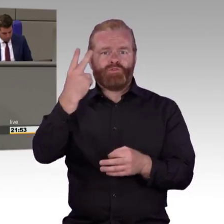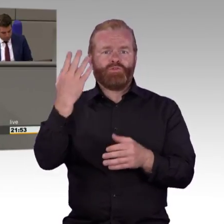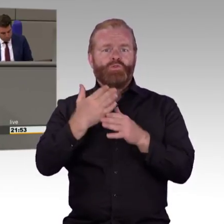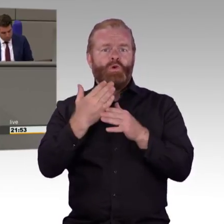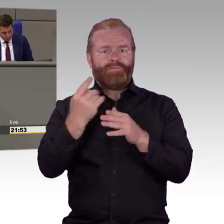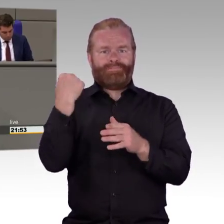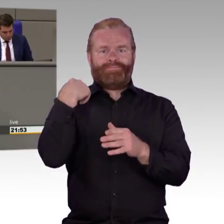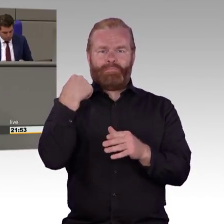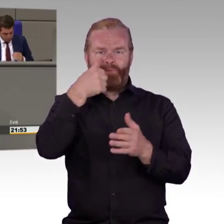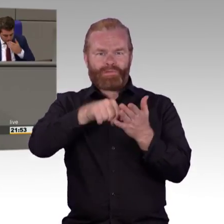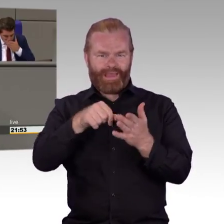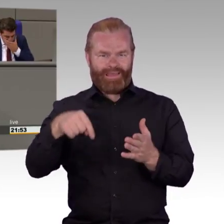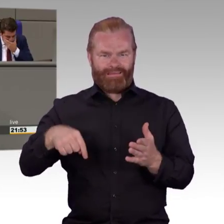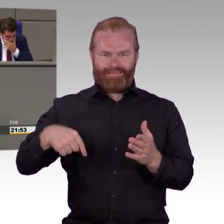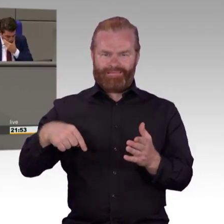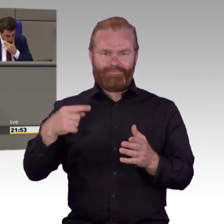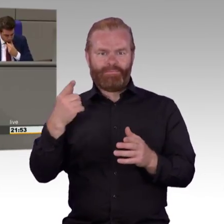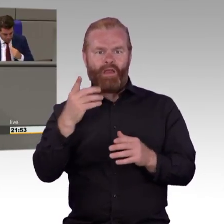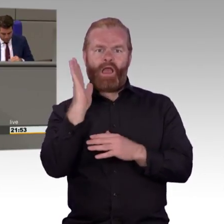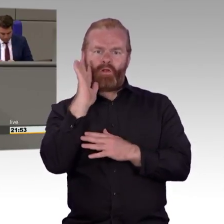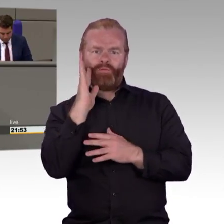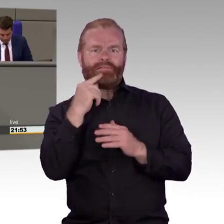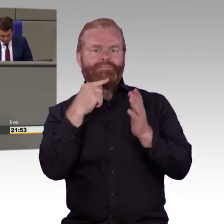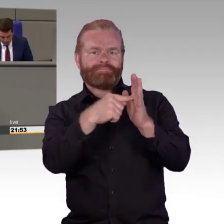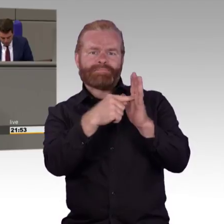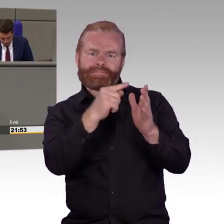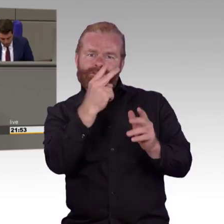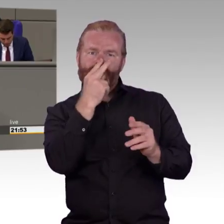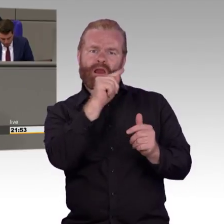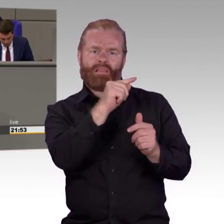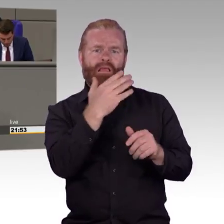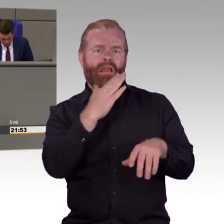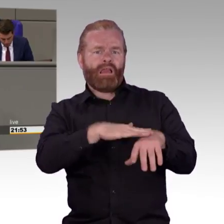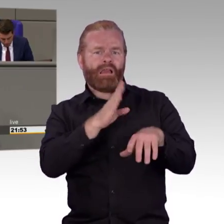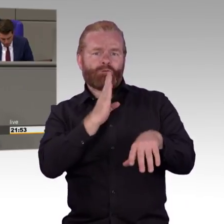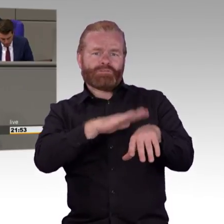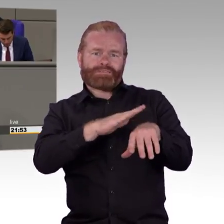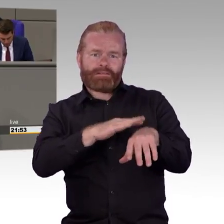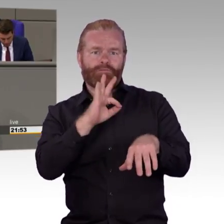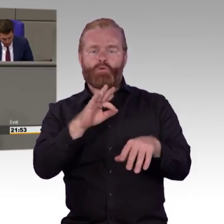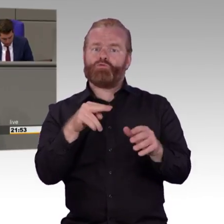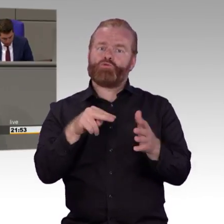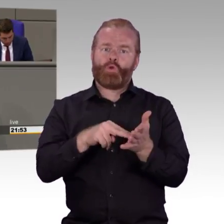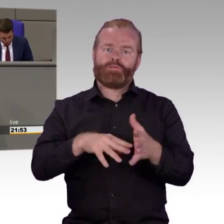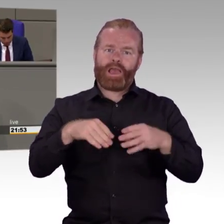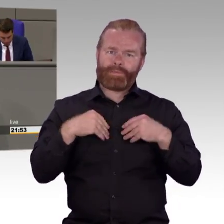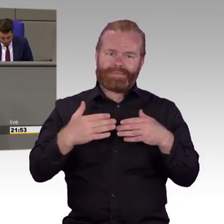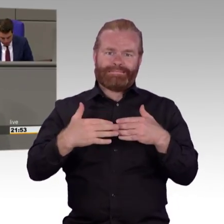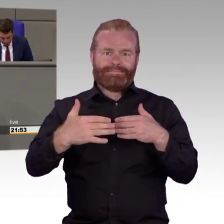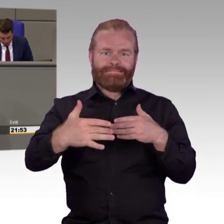Montag dieser Woche und der abschließende Beratung im Ausschuss gestern, das Verfahren in zweiter und dritter Lesung zu beenden. Alles das, was